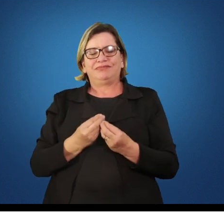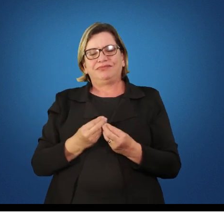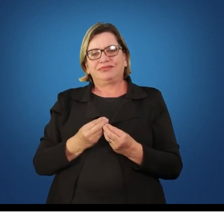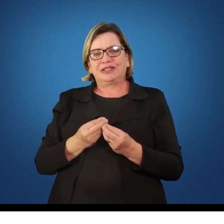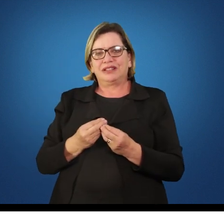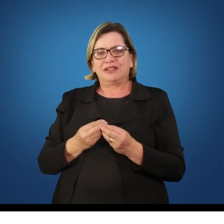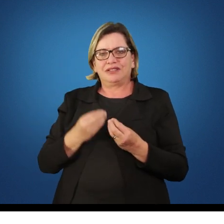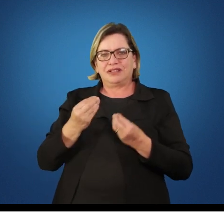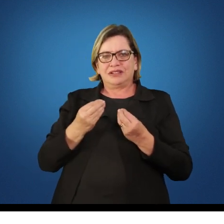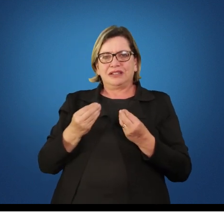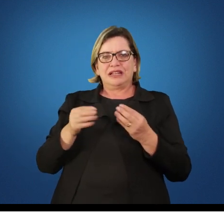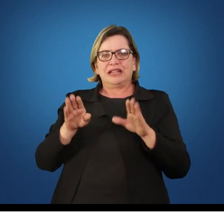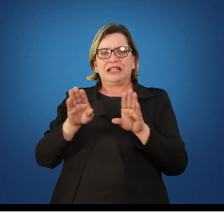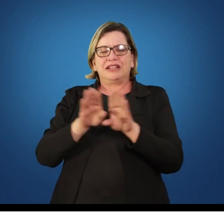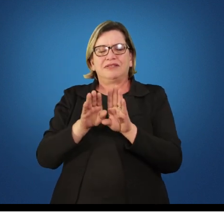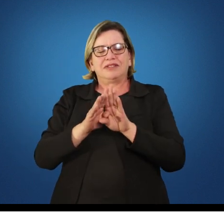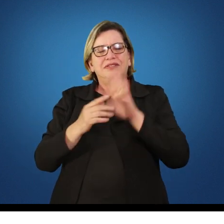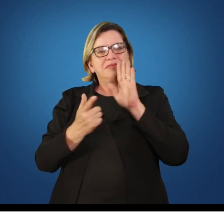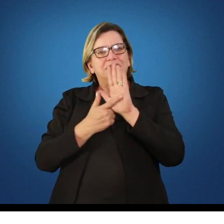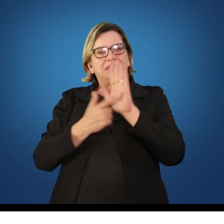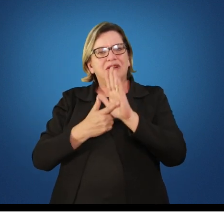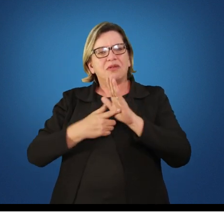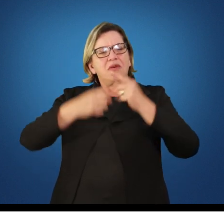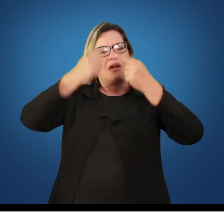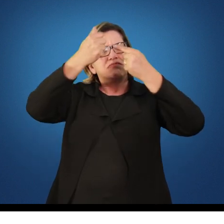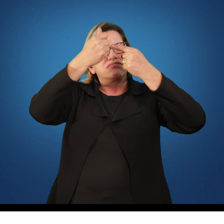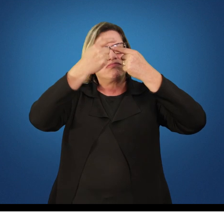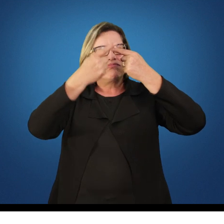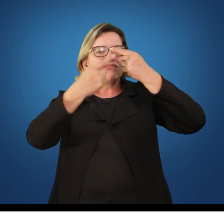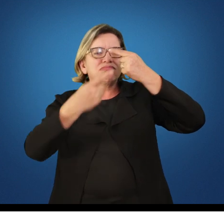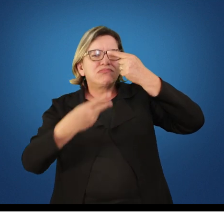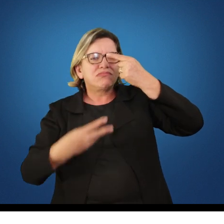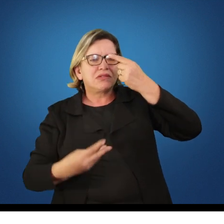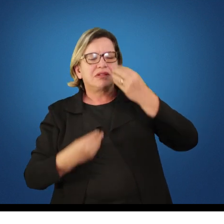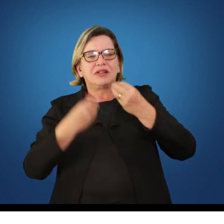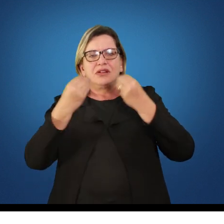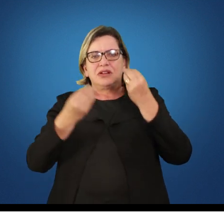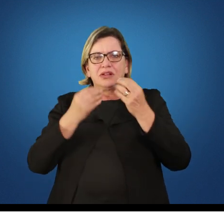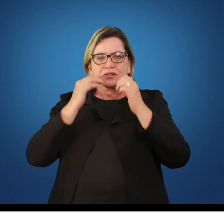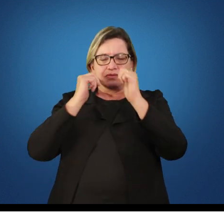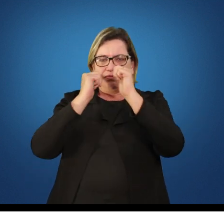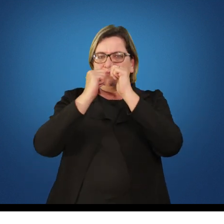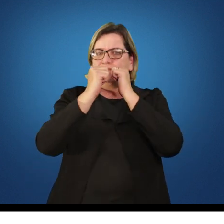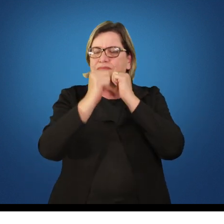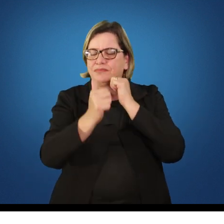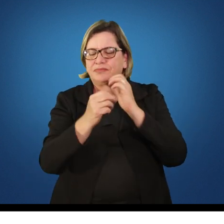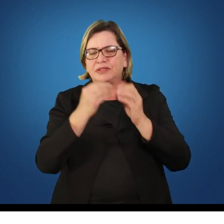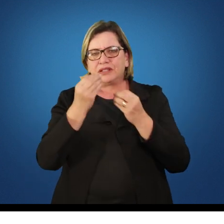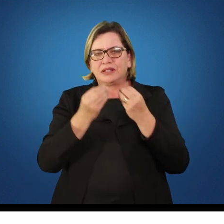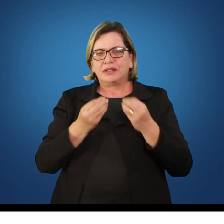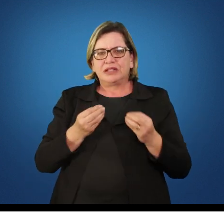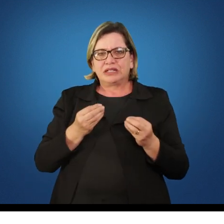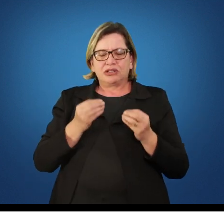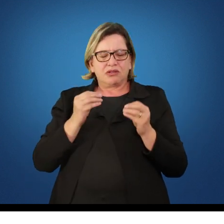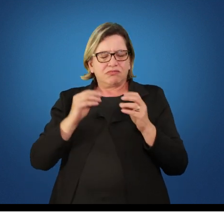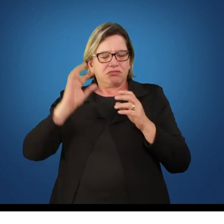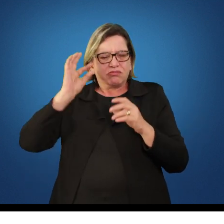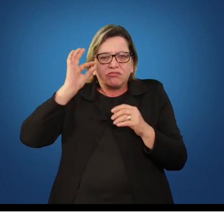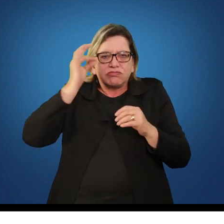classificação das modalidades esportivas é o item que nós vamos, como eu falei para vocês, eu quero fazer apenas um gancho para não